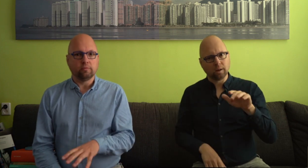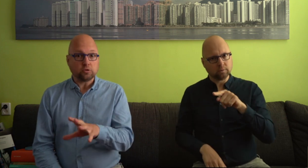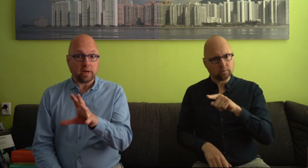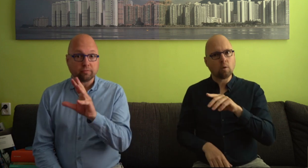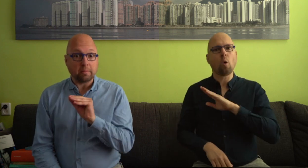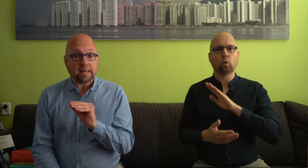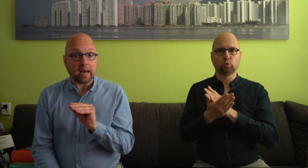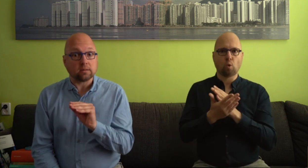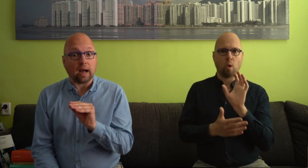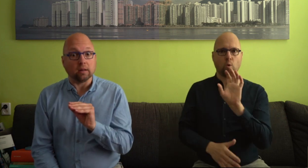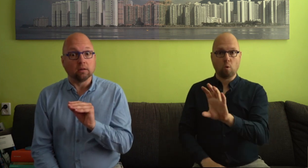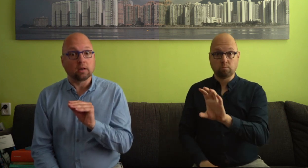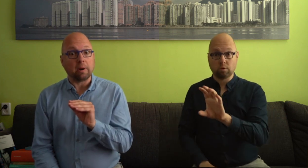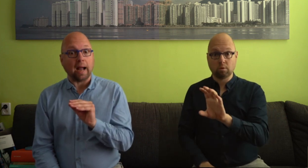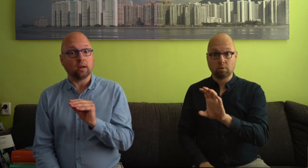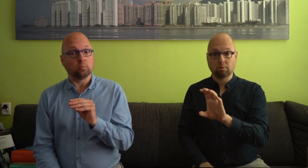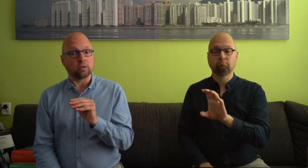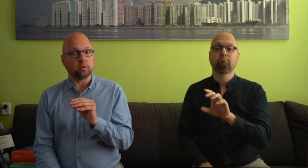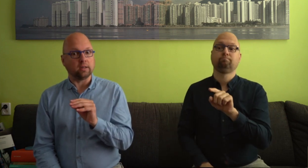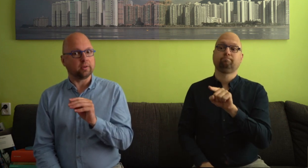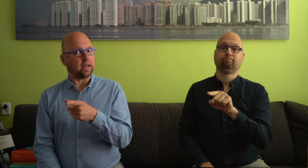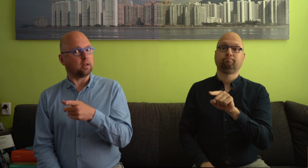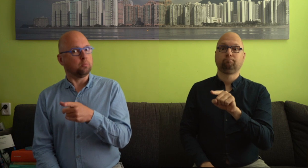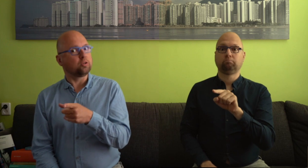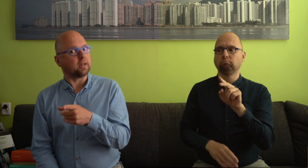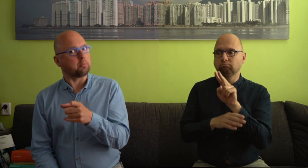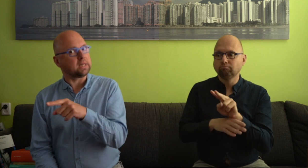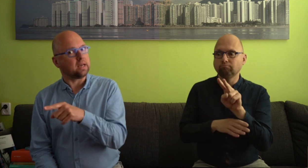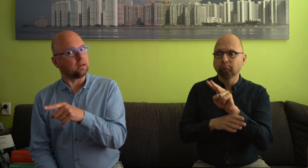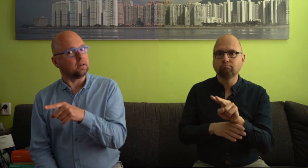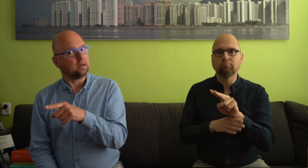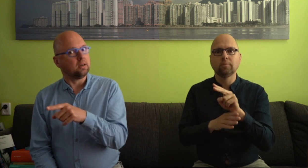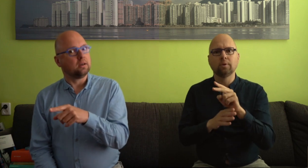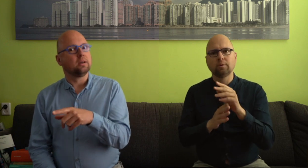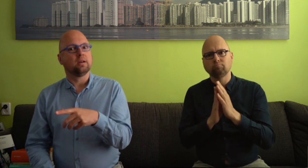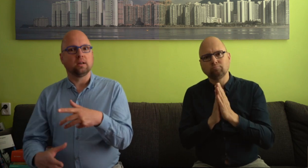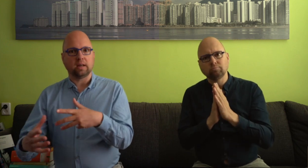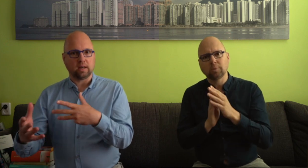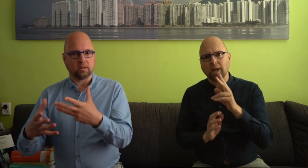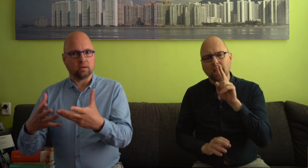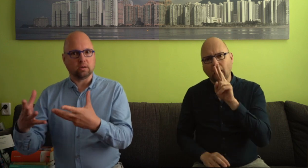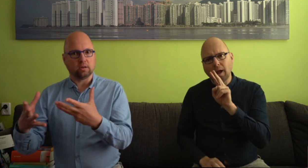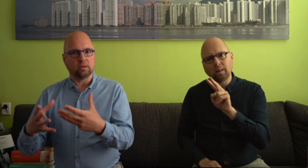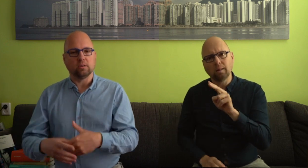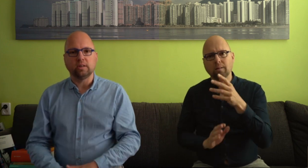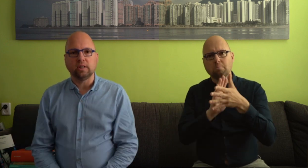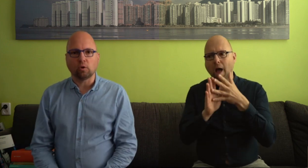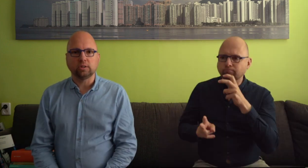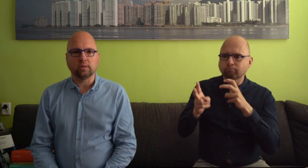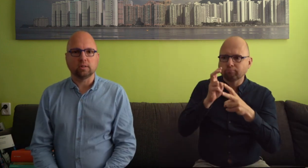Wat u daarvan meekrijgt aan gebaren, omdat u denkt van, hé, dat moet wel dat betekenen en iconische